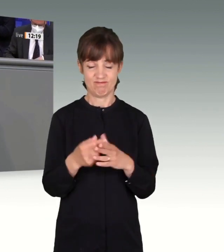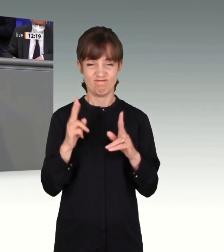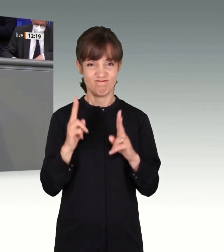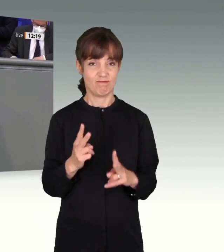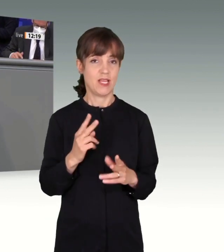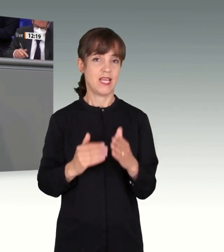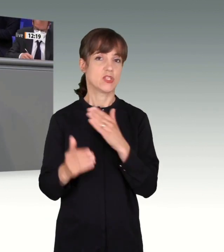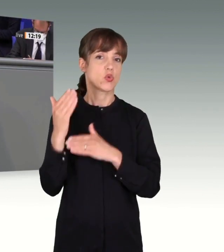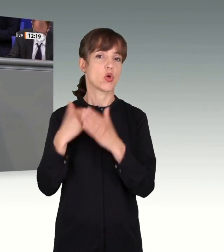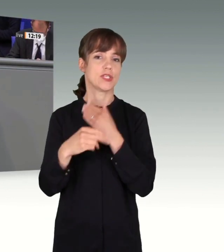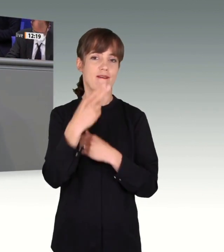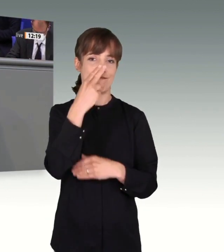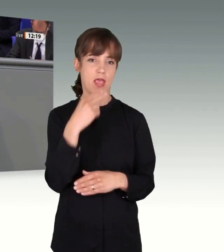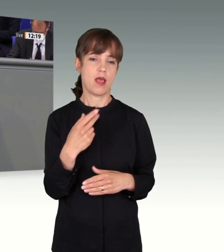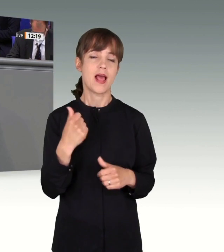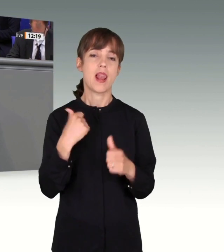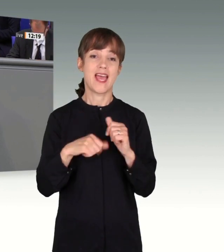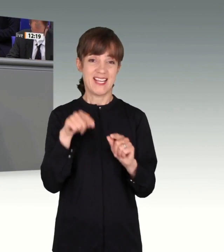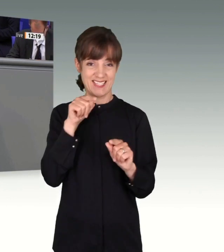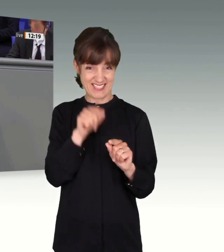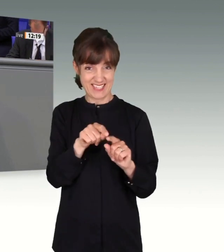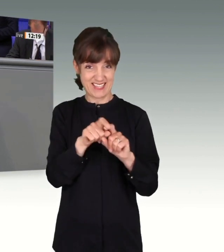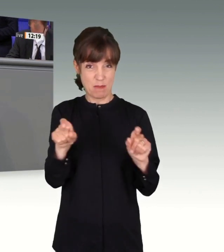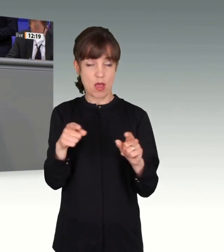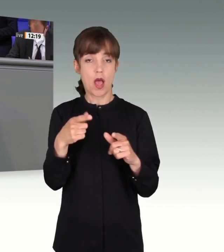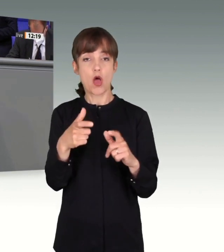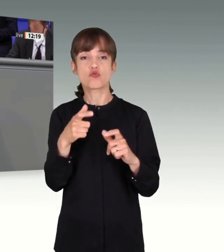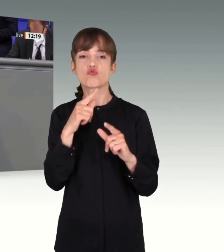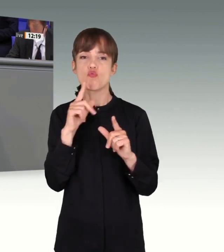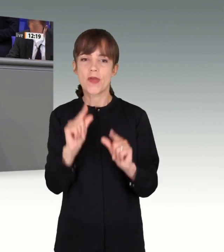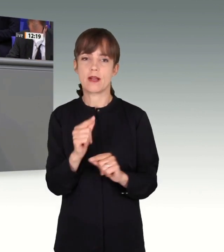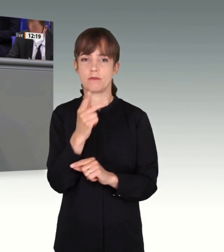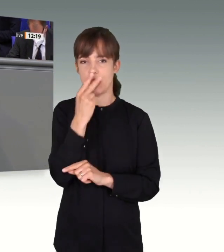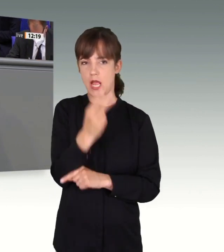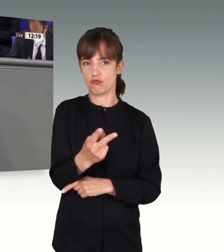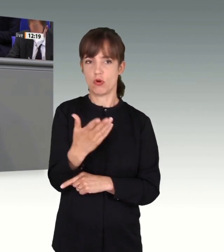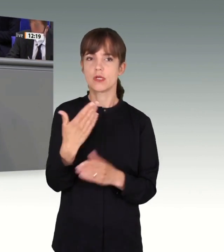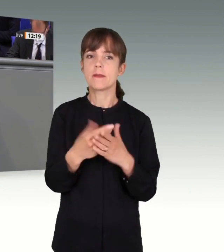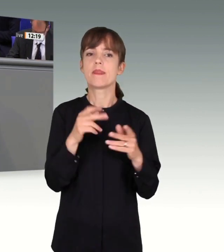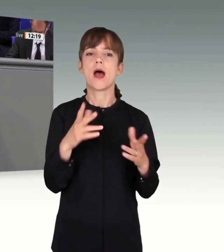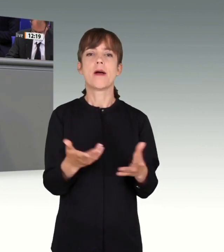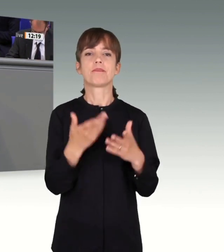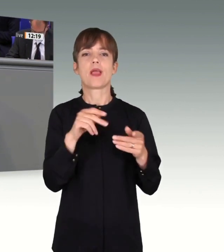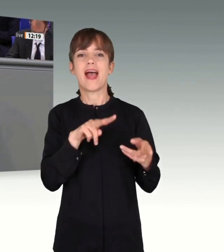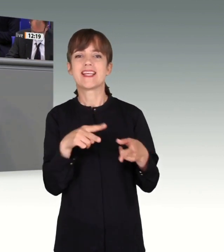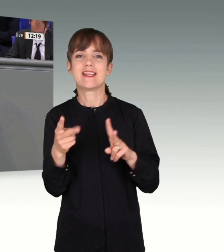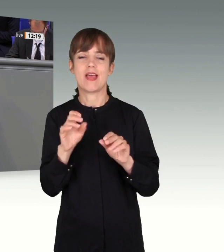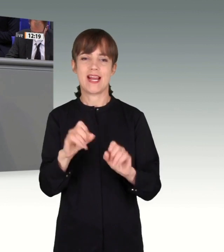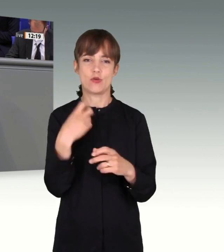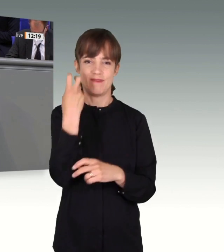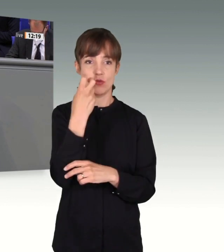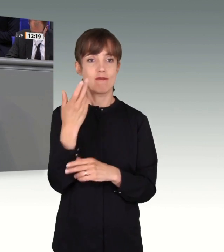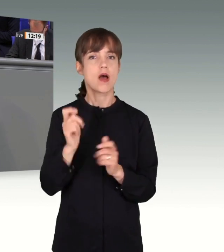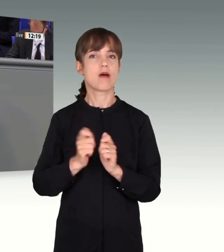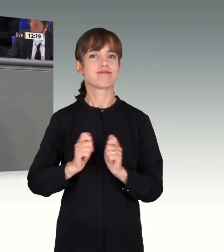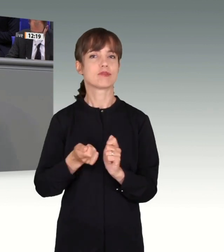Das ist im Ausschuss leider viel zu wenig berücksichtigt worden. Es gibt alternative Erklärungsversuche. Der Spiegel hatte darüber